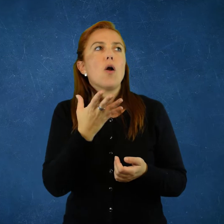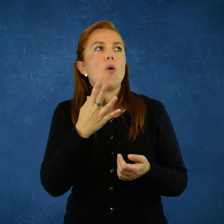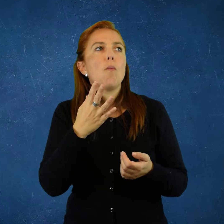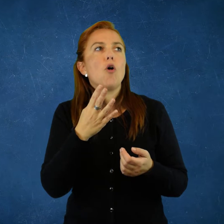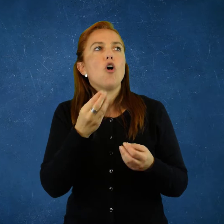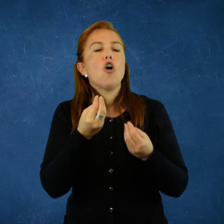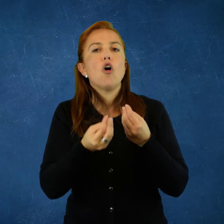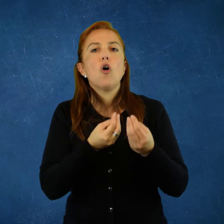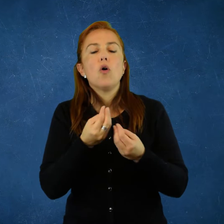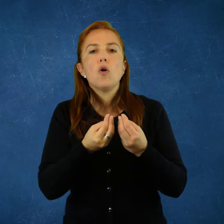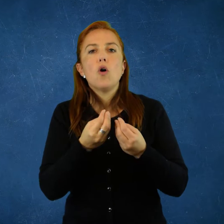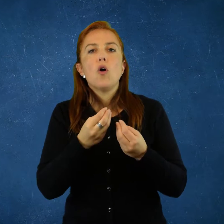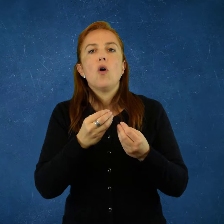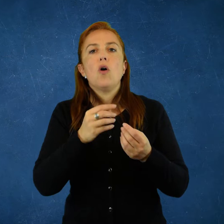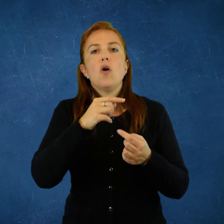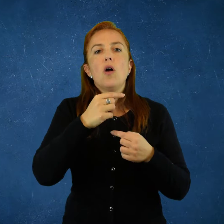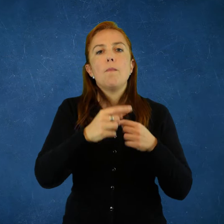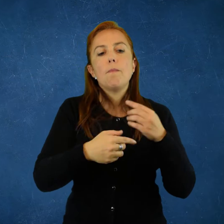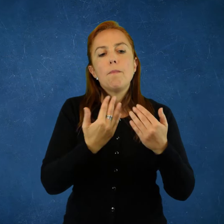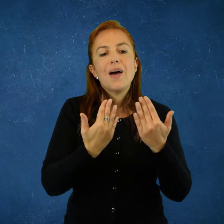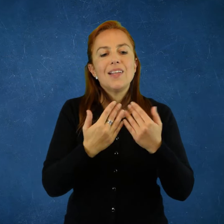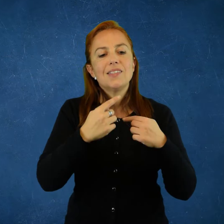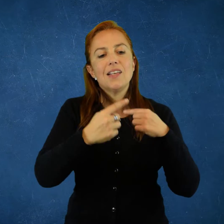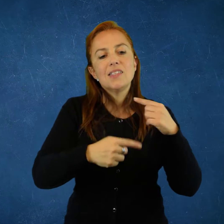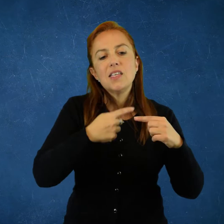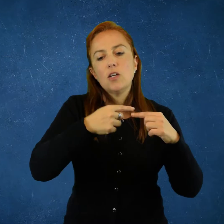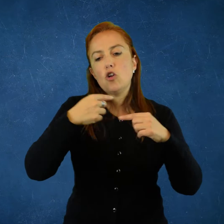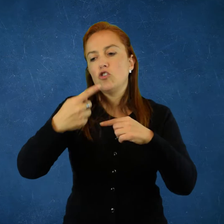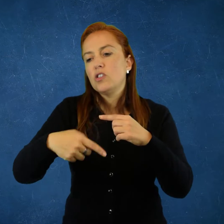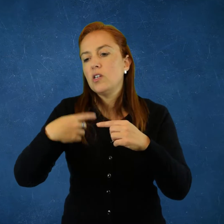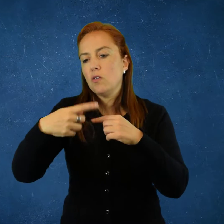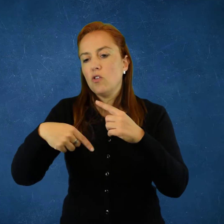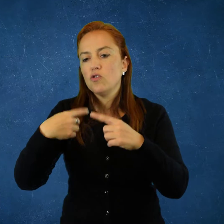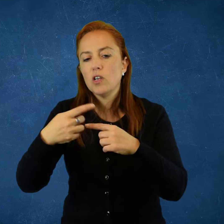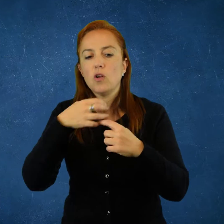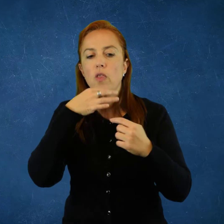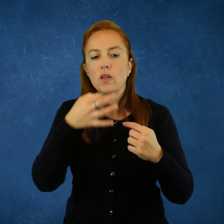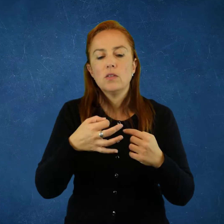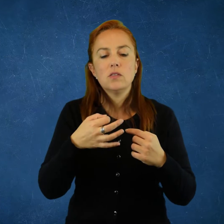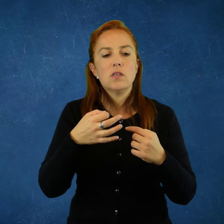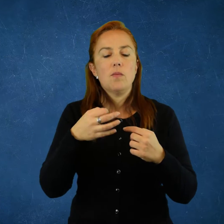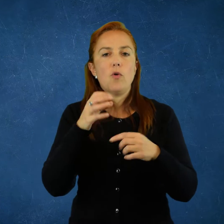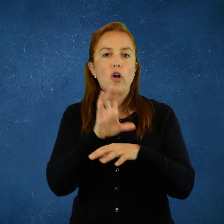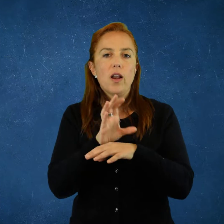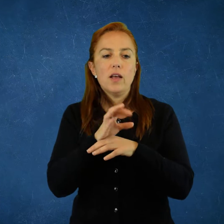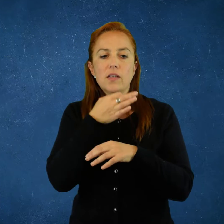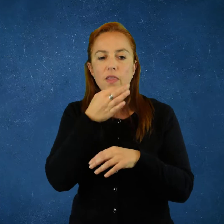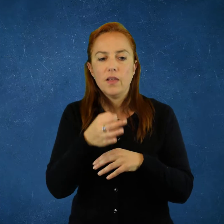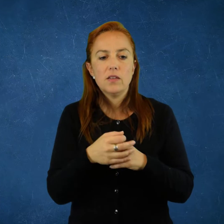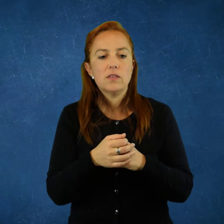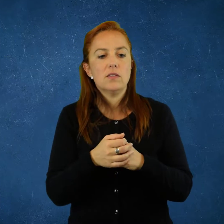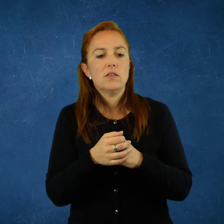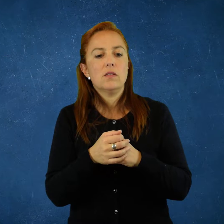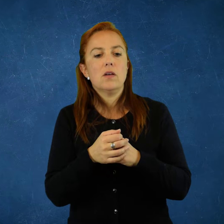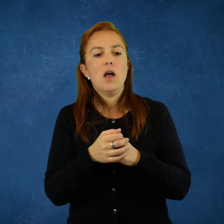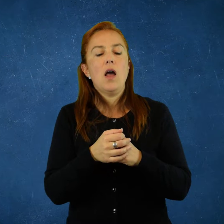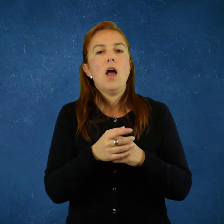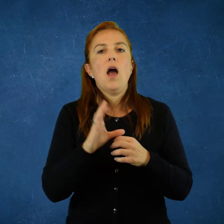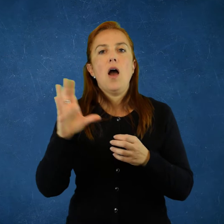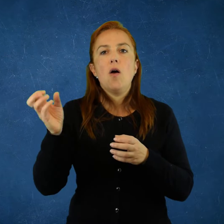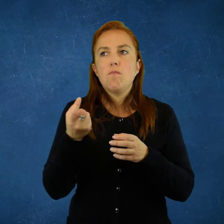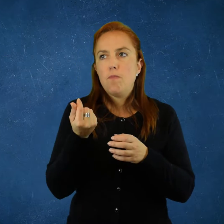saben, tiene la lógica de crisis cíclicas, cuando a veces nosotros en los bancos de la clase